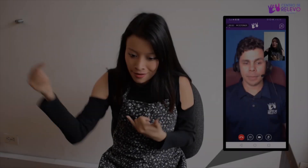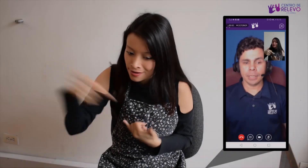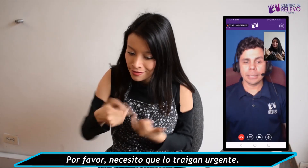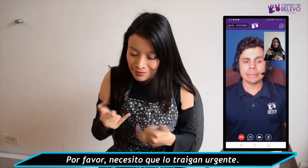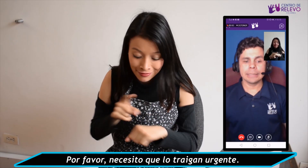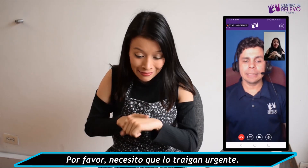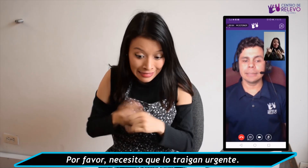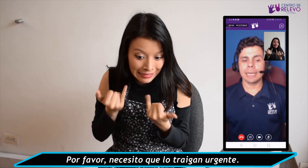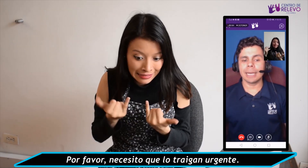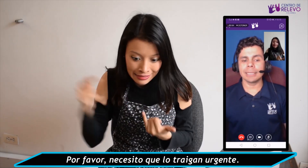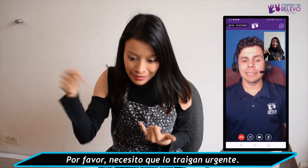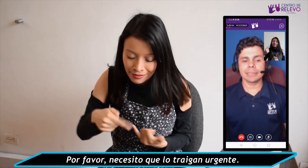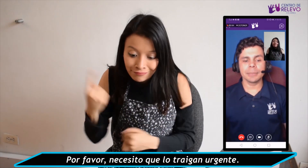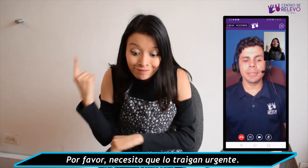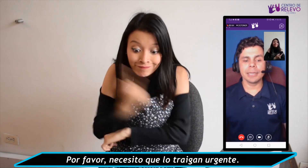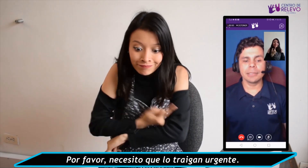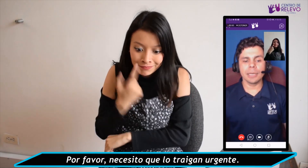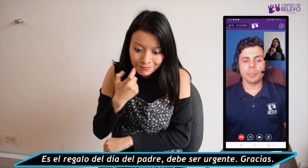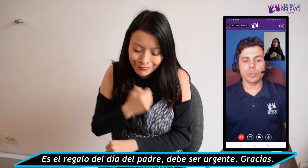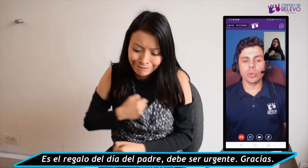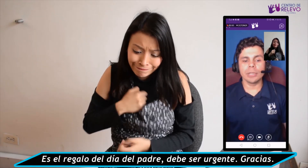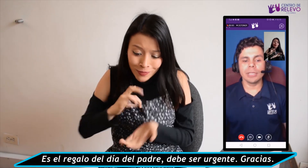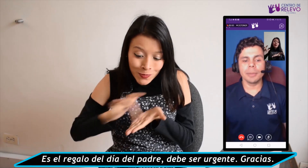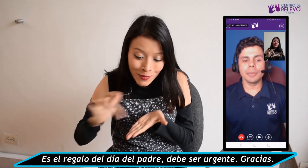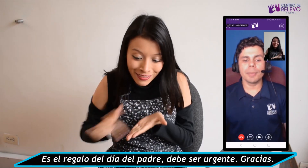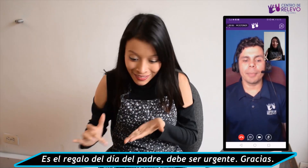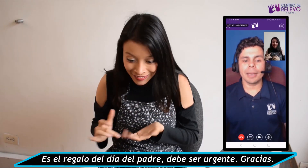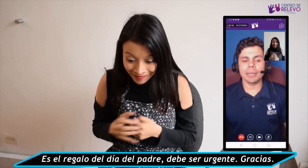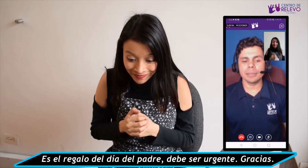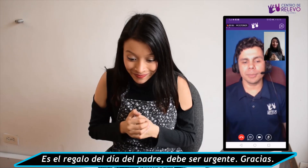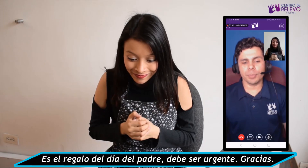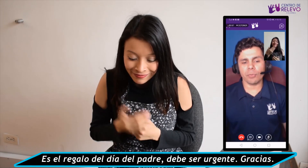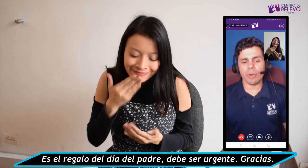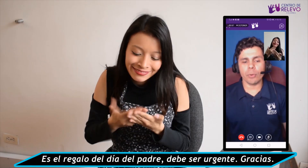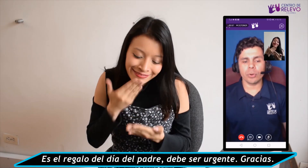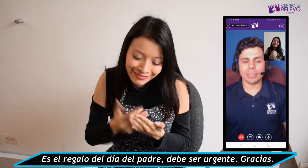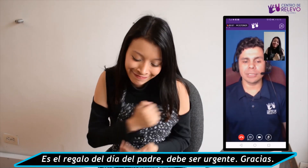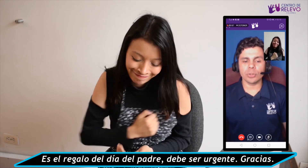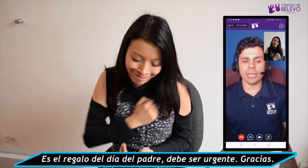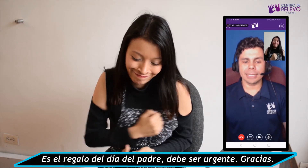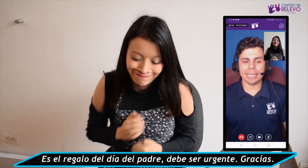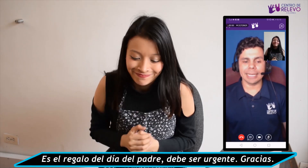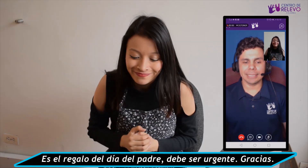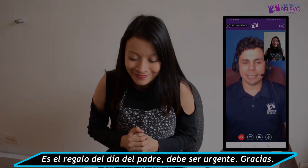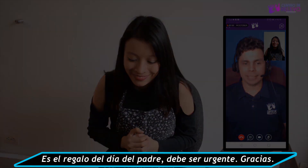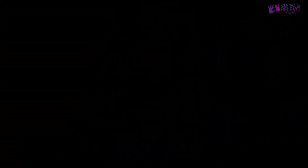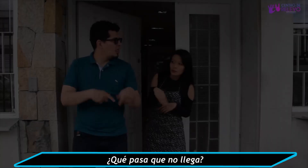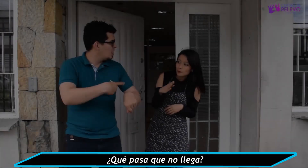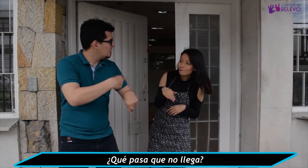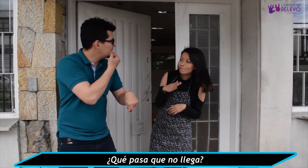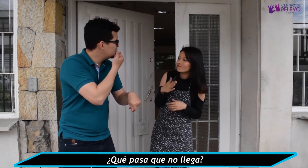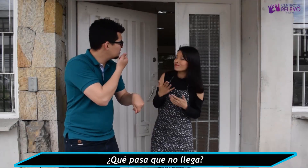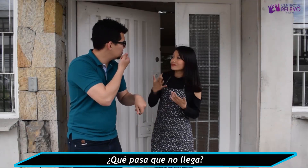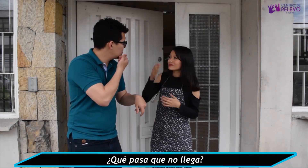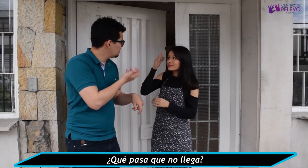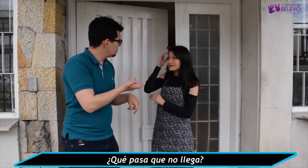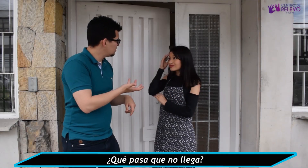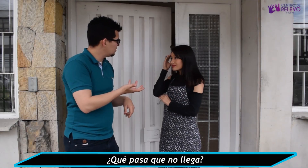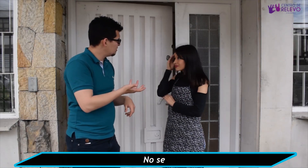Por favor, necesito que lo te digan urgente. Este es el regalo del Día del Padre. Debe ser urgente. Gracias. ¿Qué pasa? Que no llega.